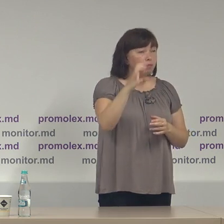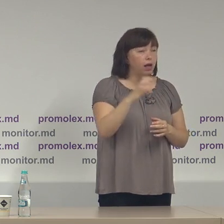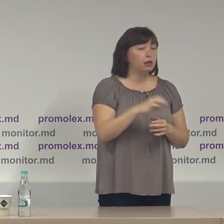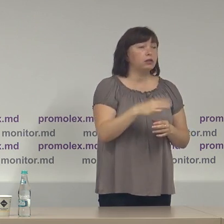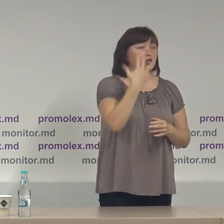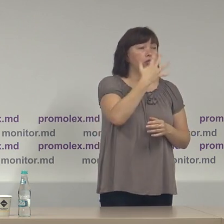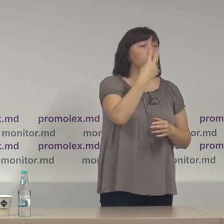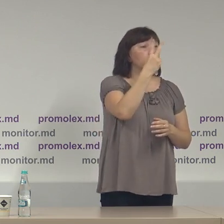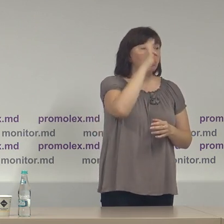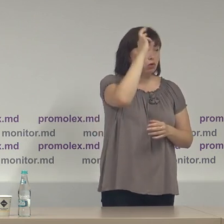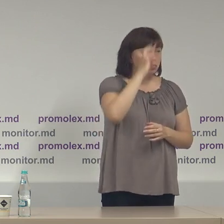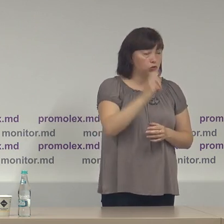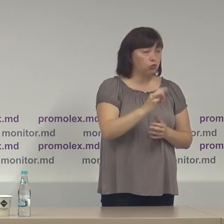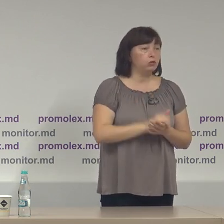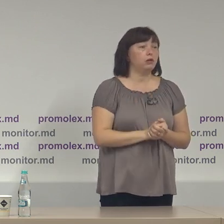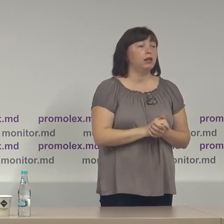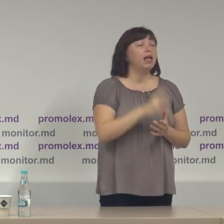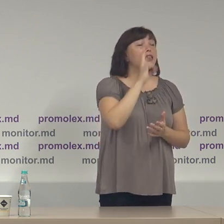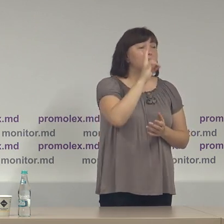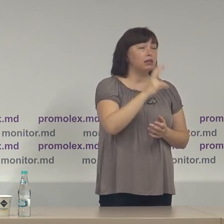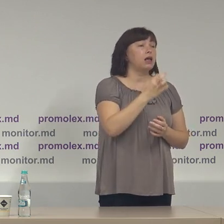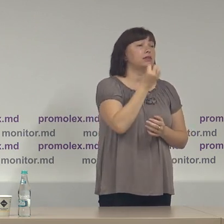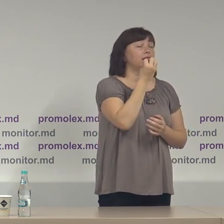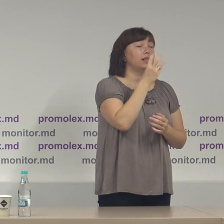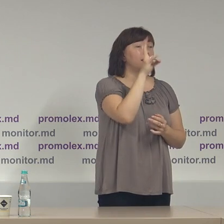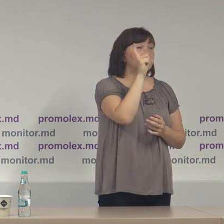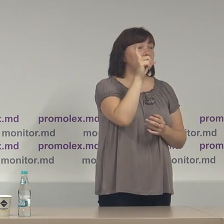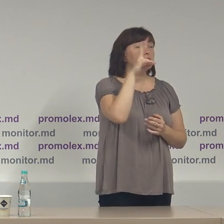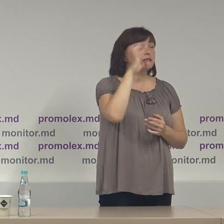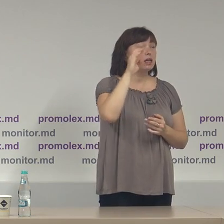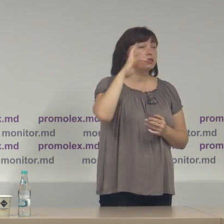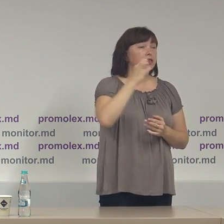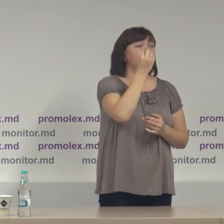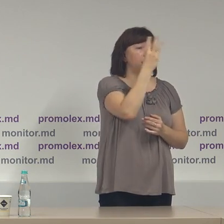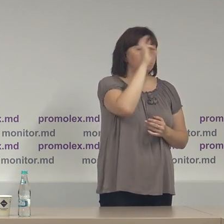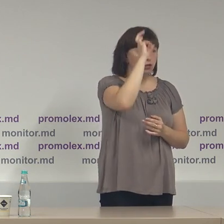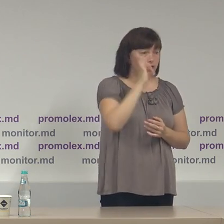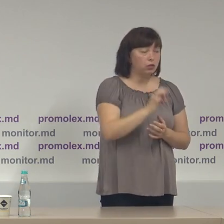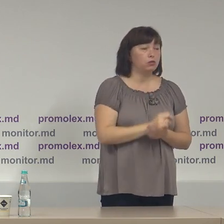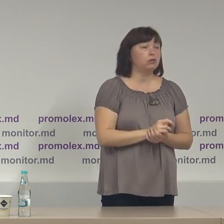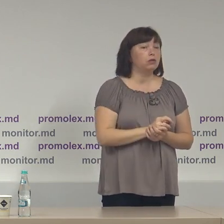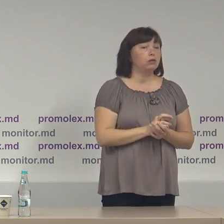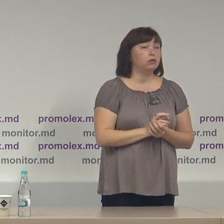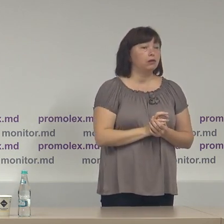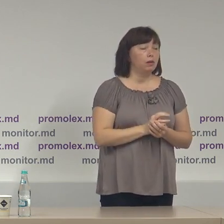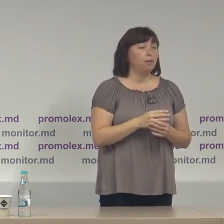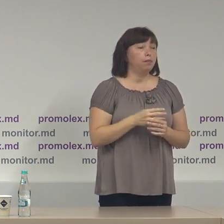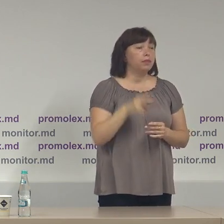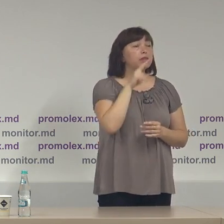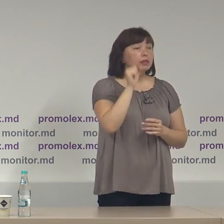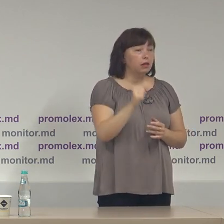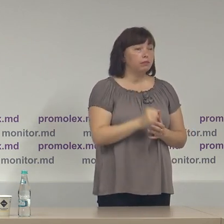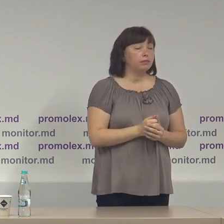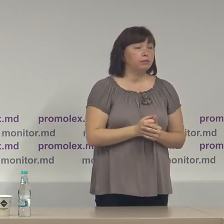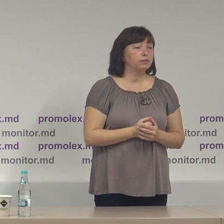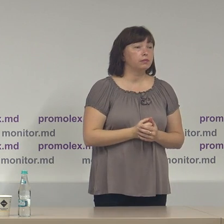cam 52% Năstasie 13% desemnat de Partidul Platforma de Unitate